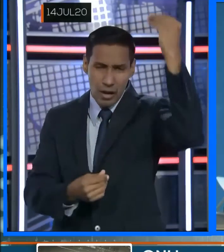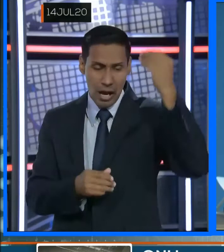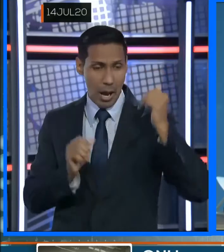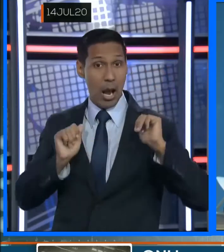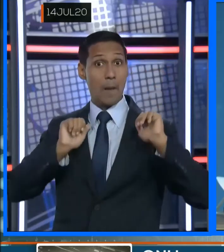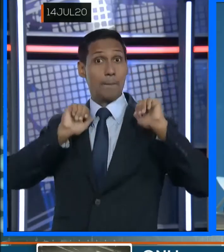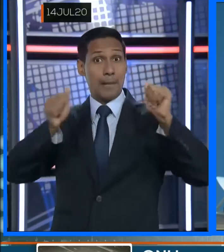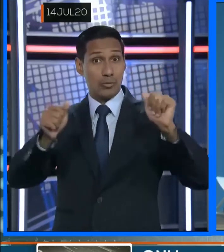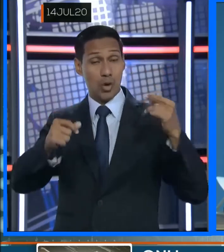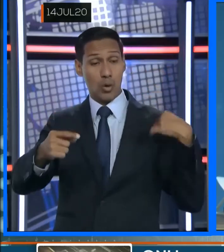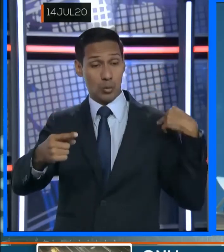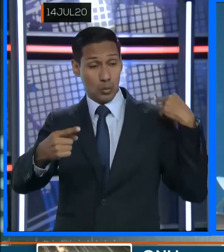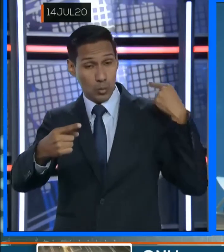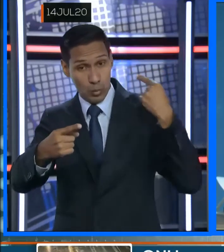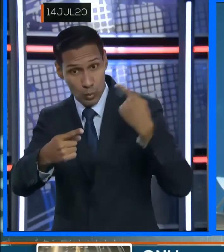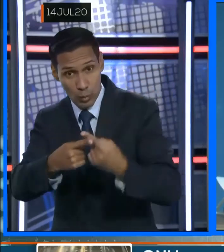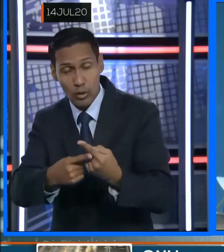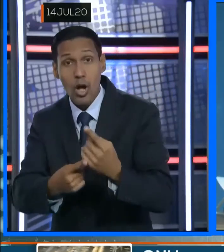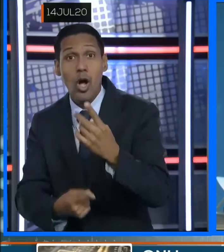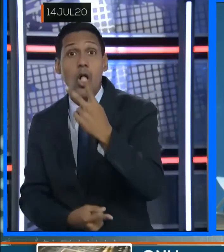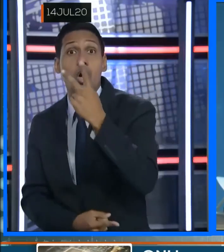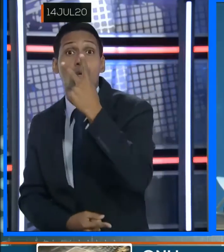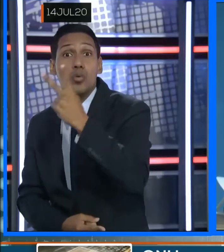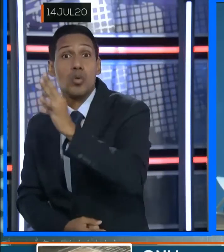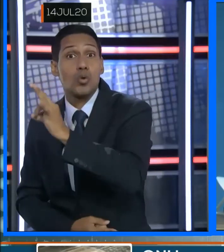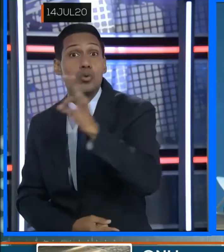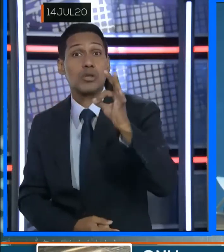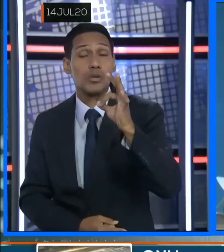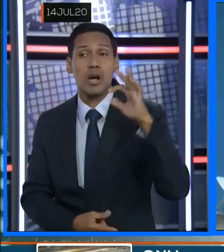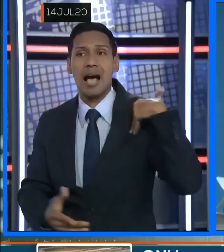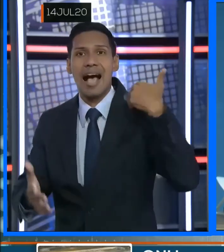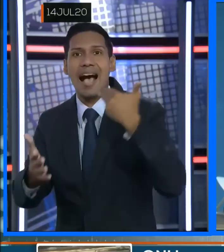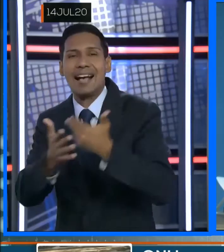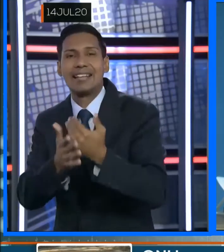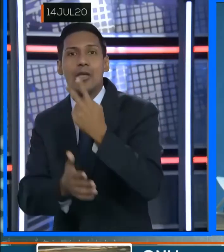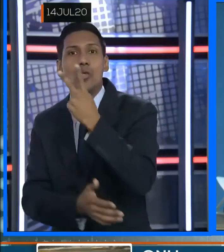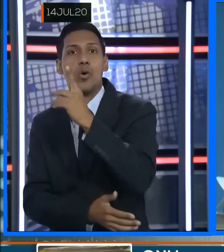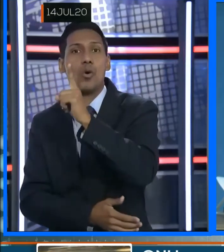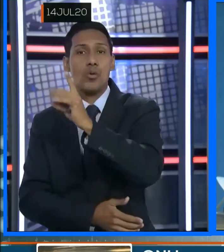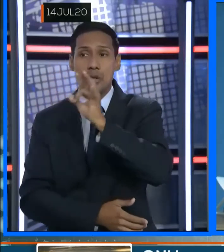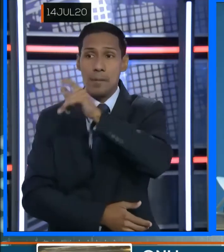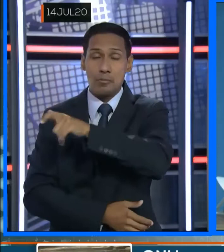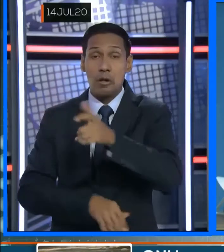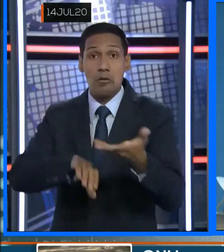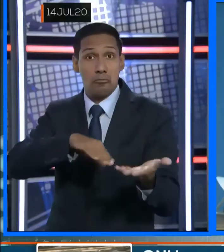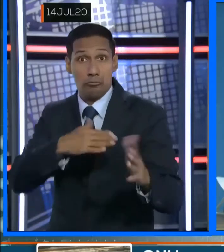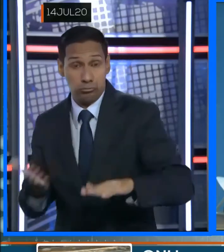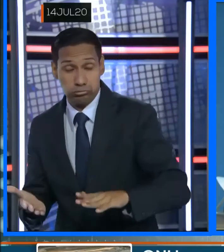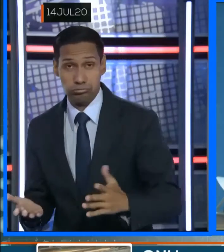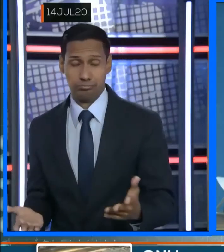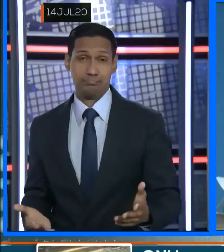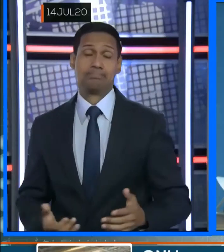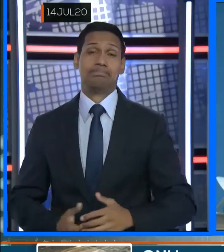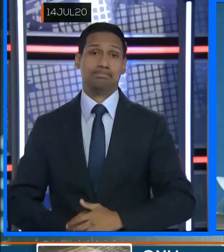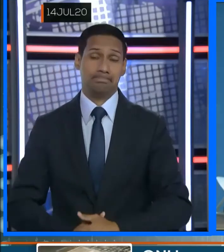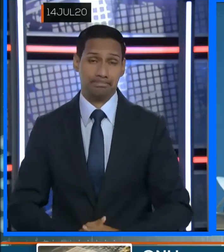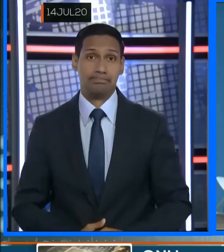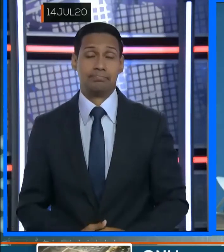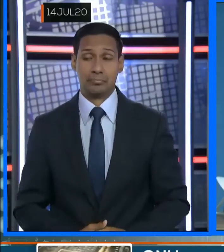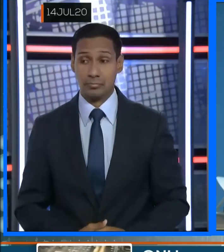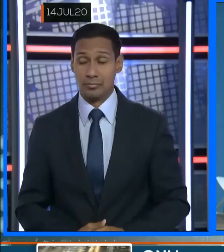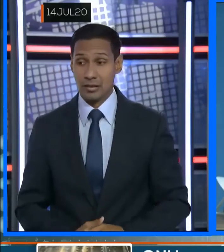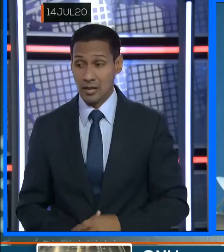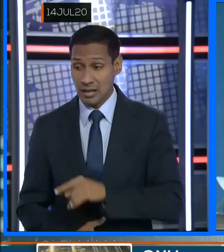de Paz sobrepasó los 200, llegando a 210. Sin duda, la